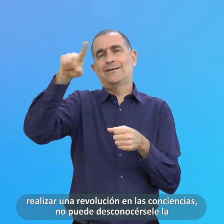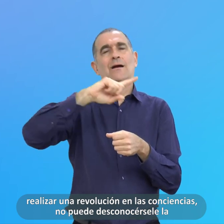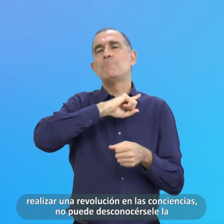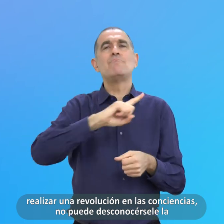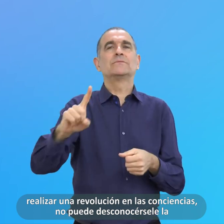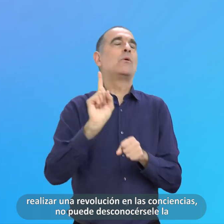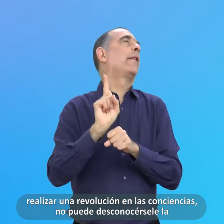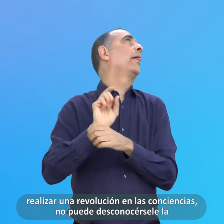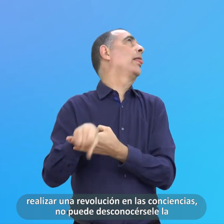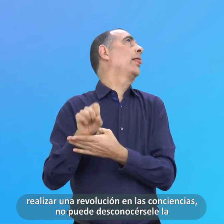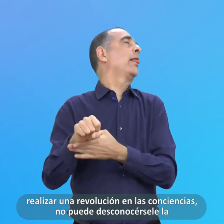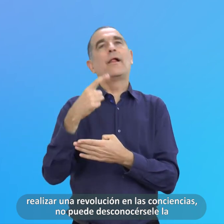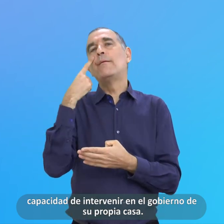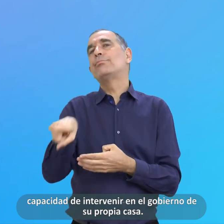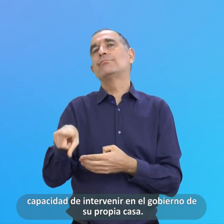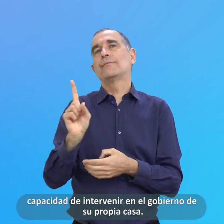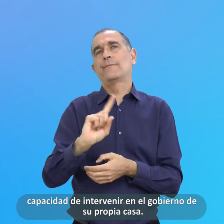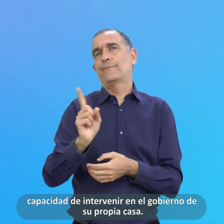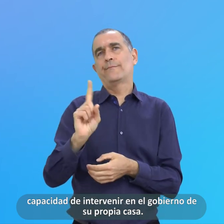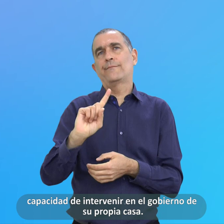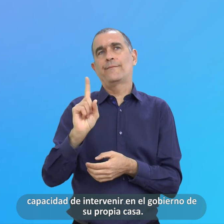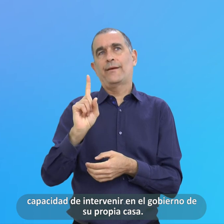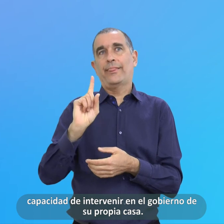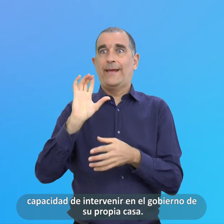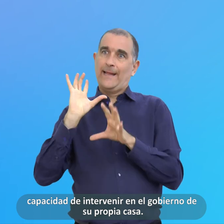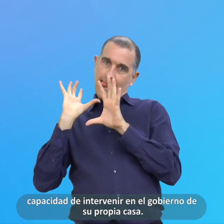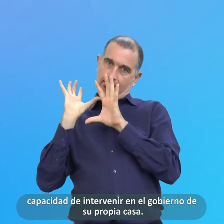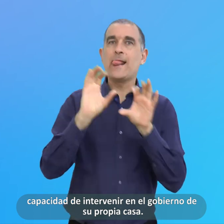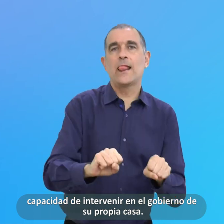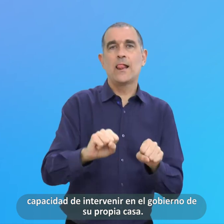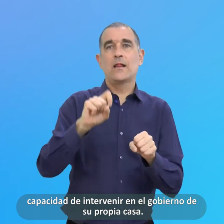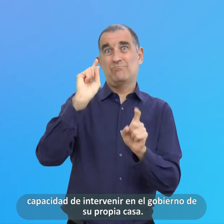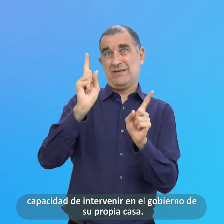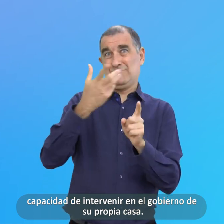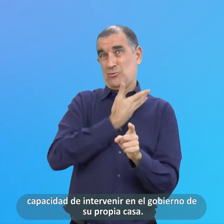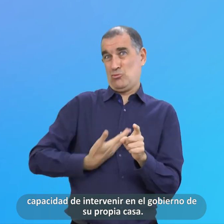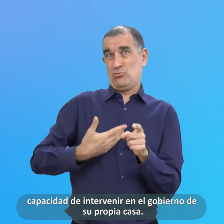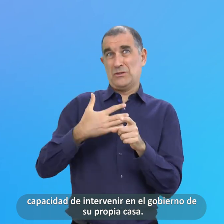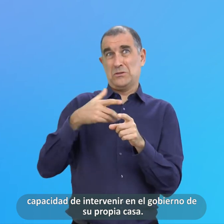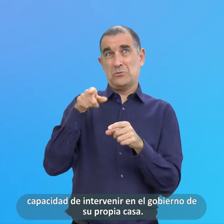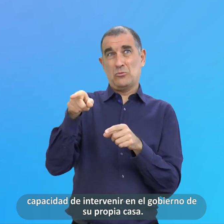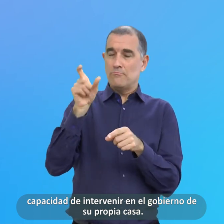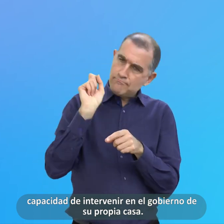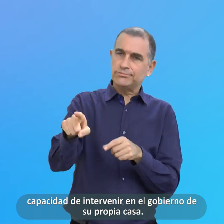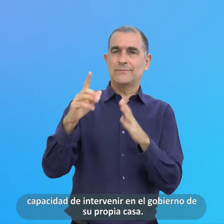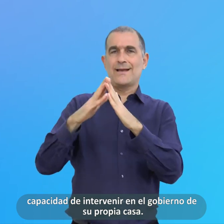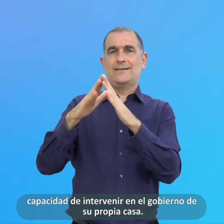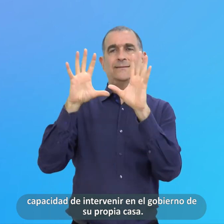Conciencias No Puede Desconocérsele La Capacidad De Intervenir En